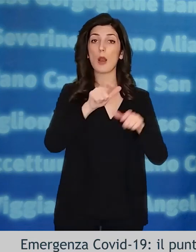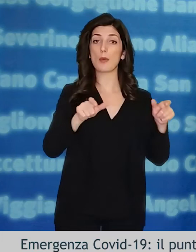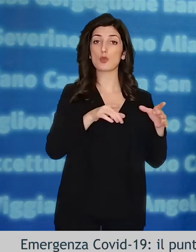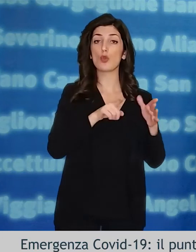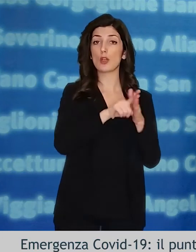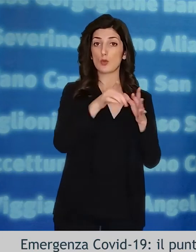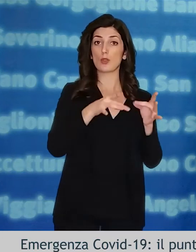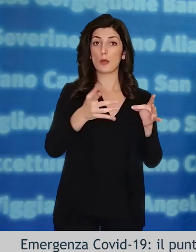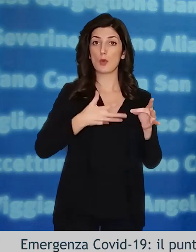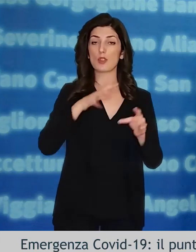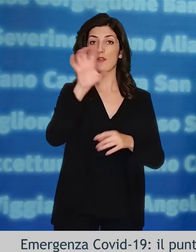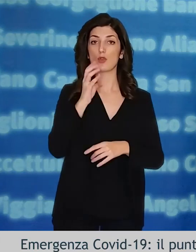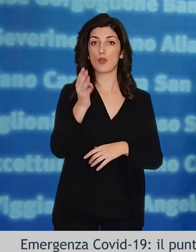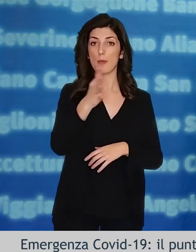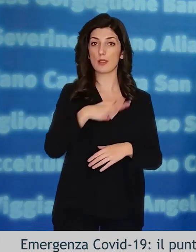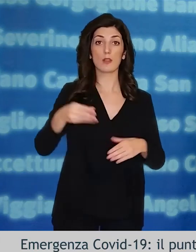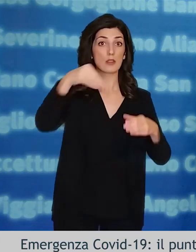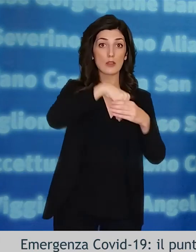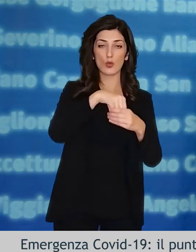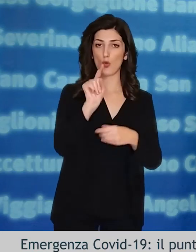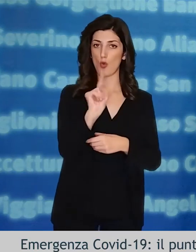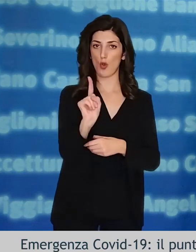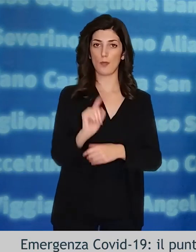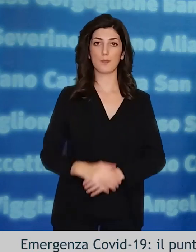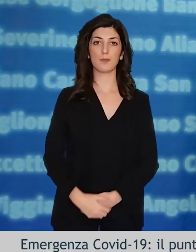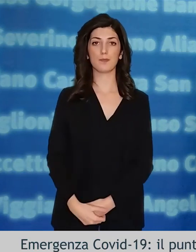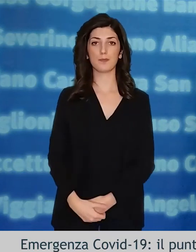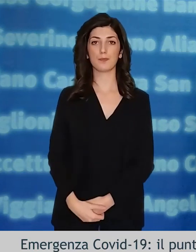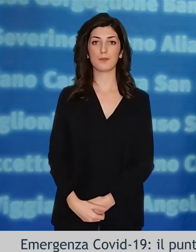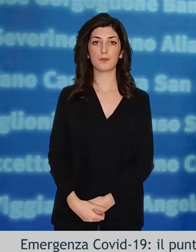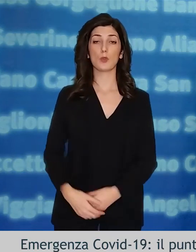rientrano nel computo dei casi positivi della Regione Basilicata.